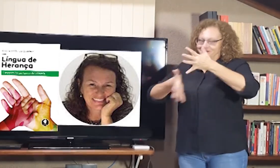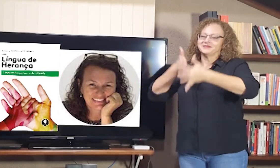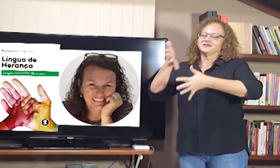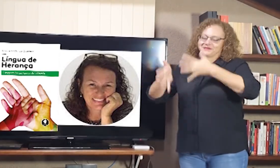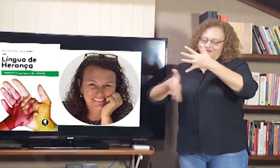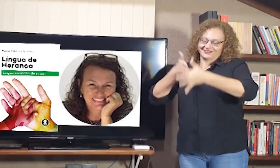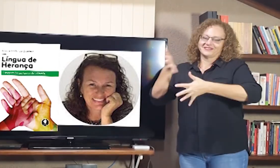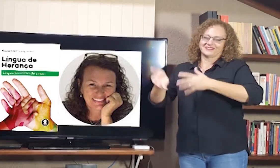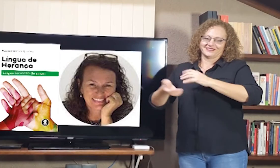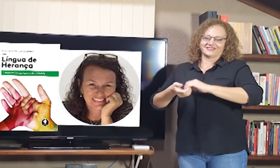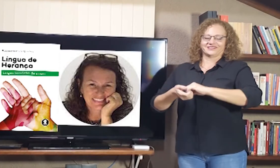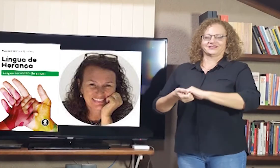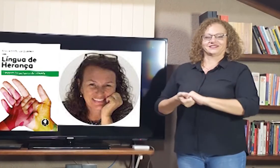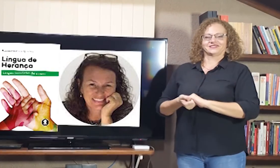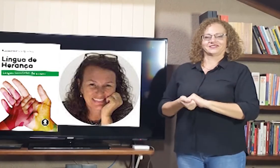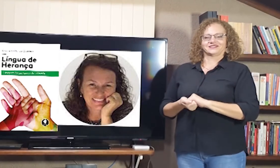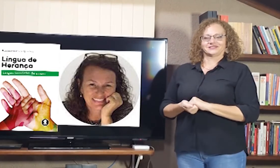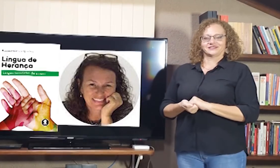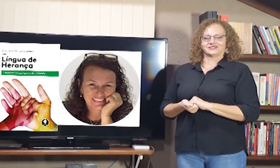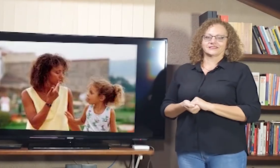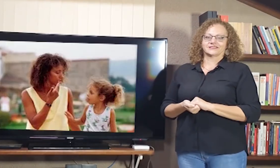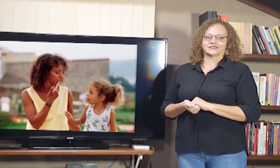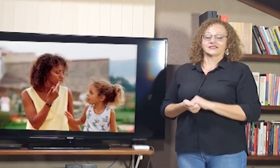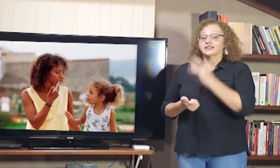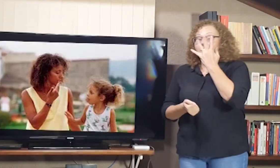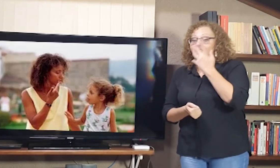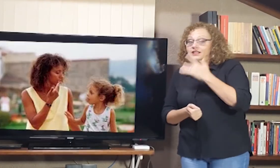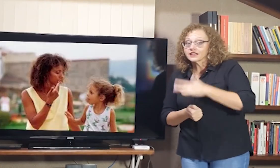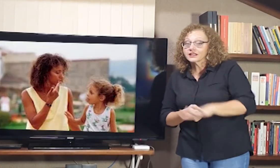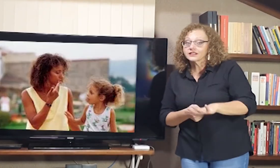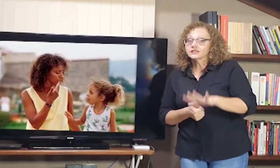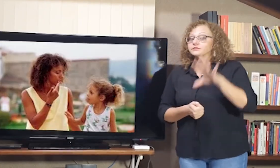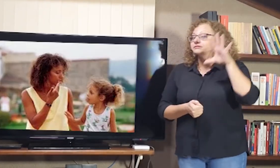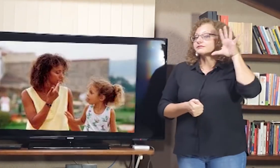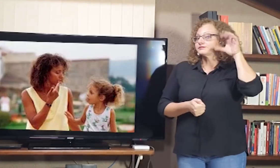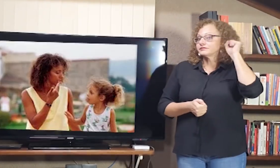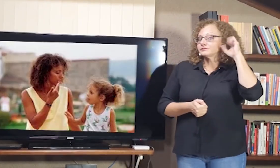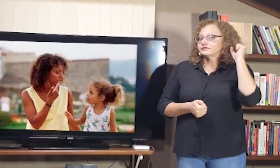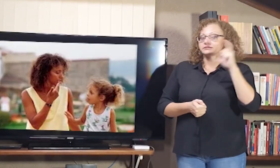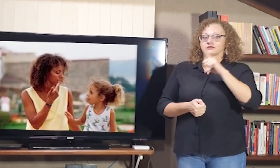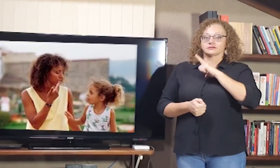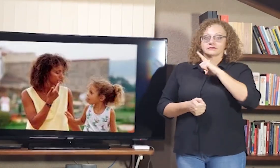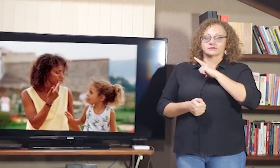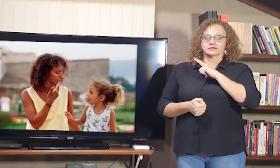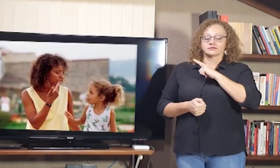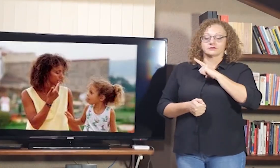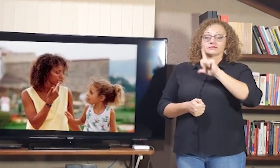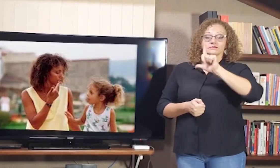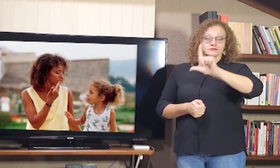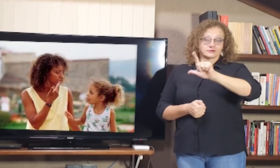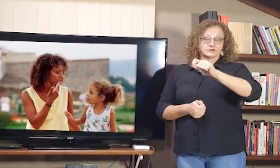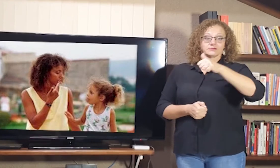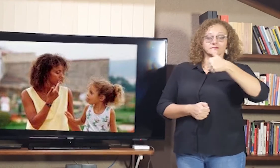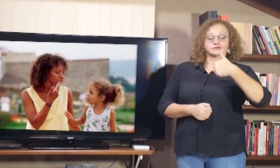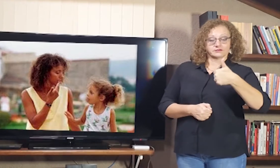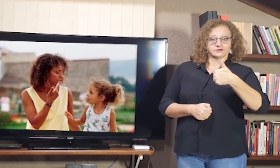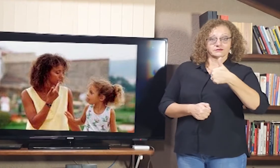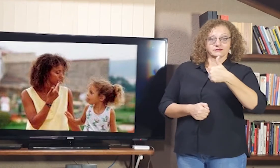esse pai, essa mãe, vai ensinar, vai transmitir esta língua, né? No caso, a Libras, para o seu filho, como o